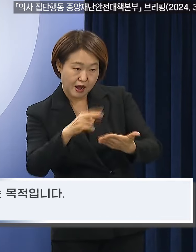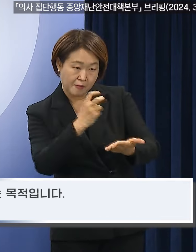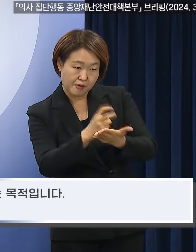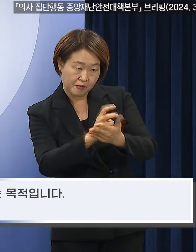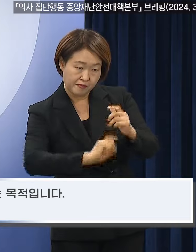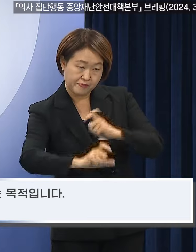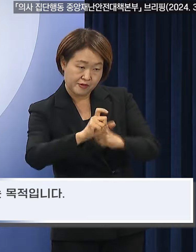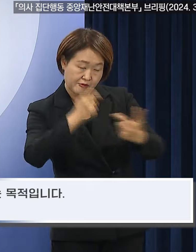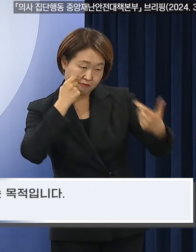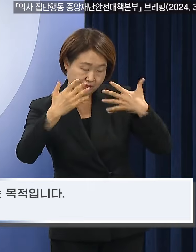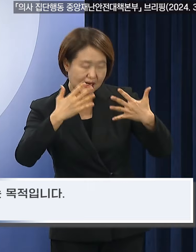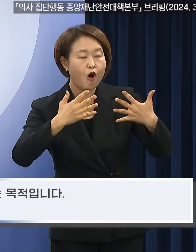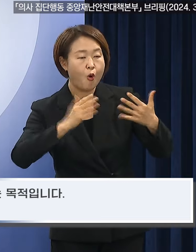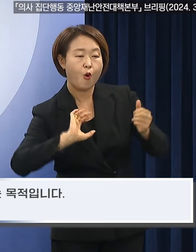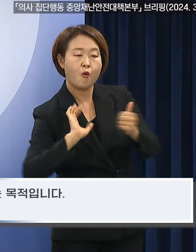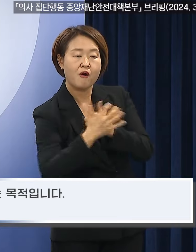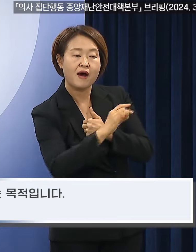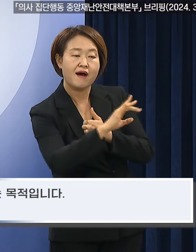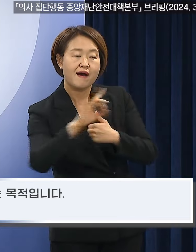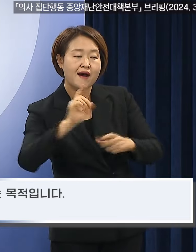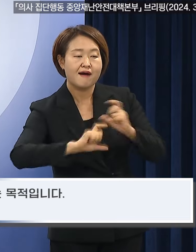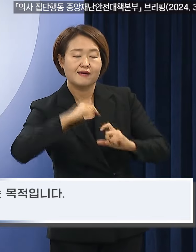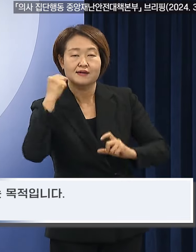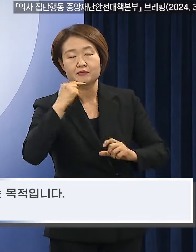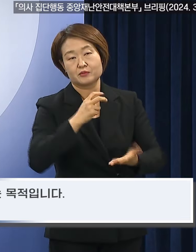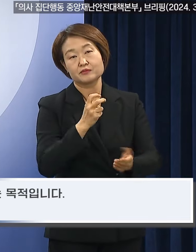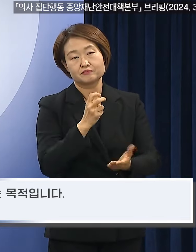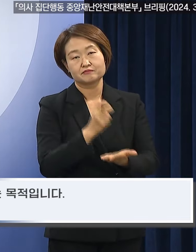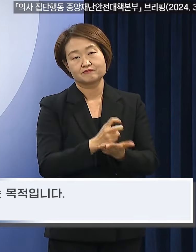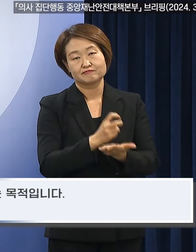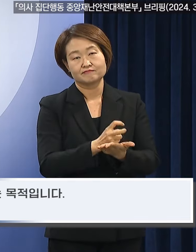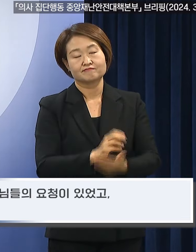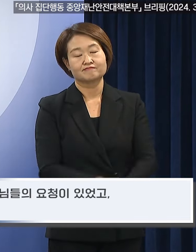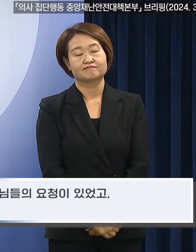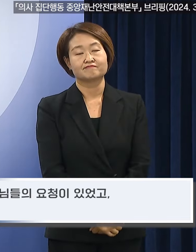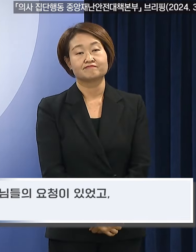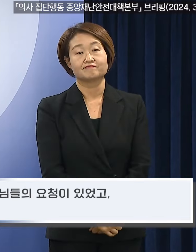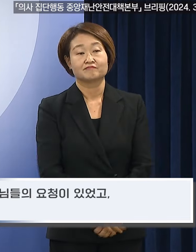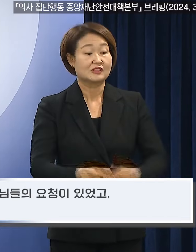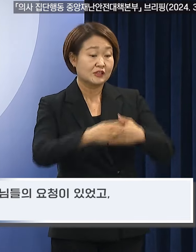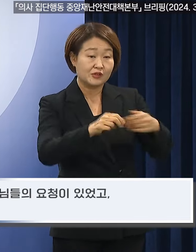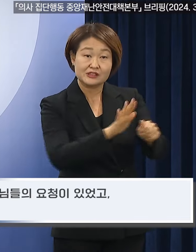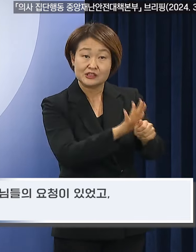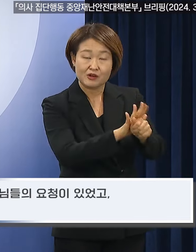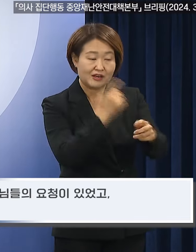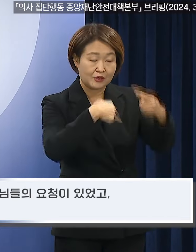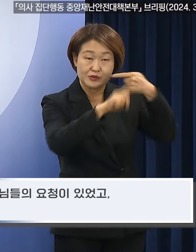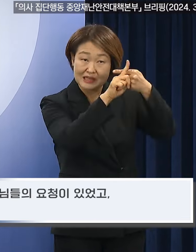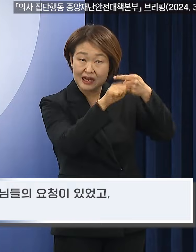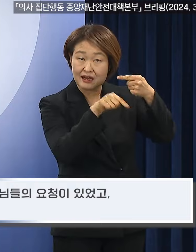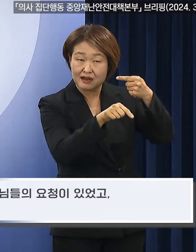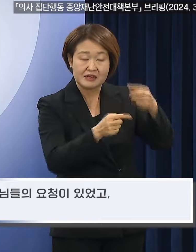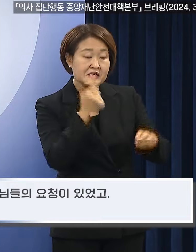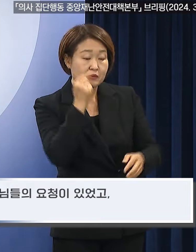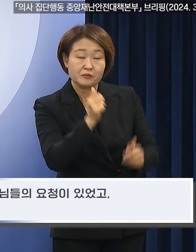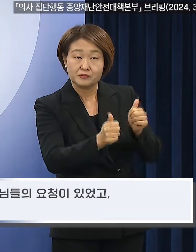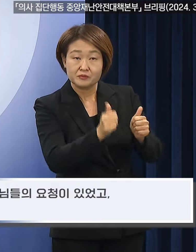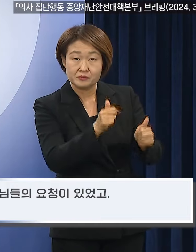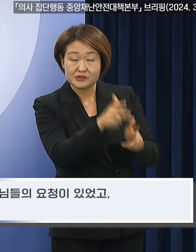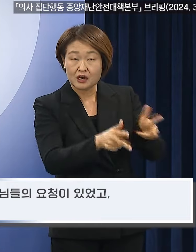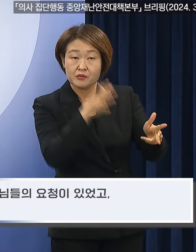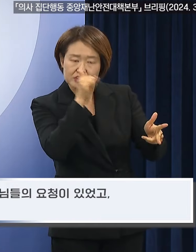보호하는 장치를 강화하려는 목적입니다. 진료지원 간호사 시범사업은 현장에